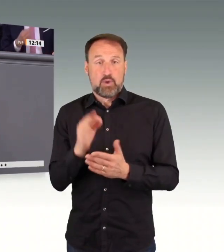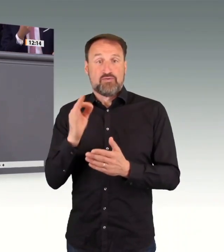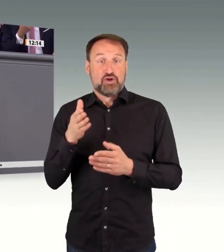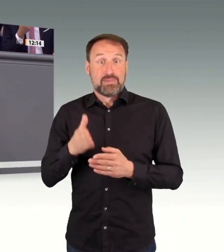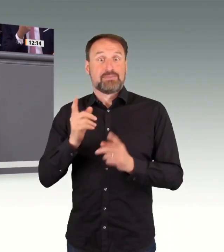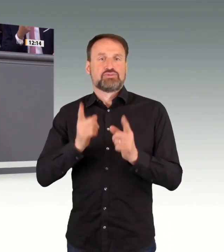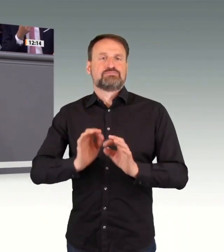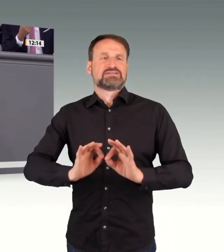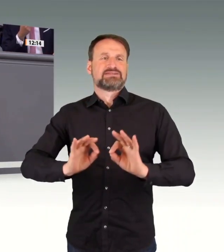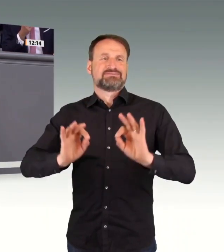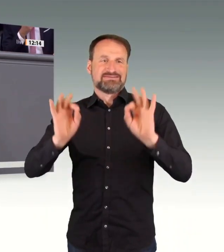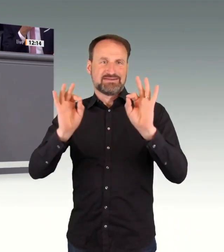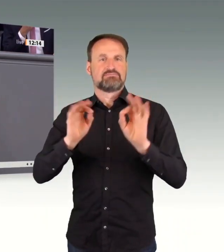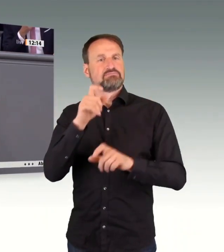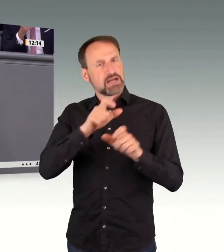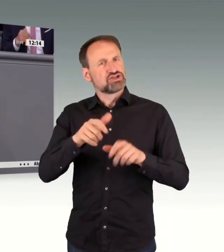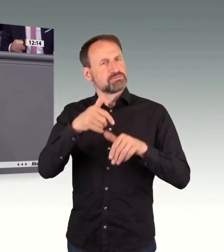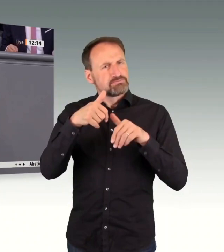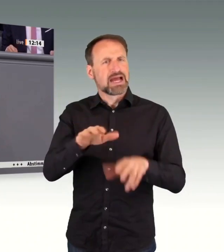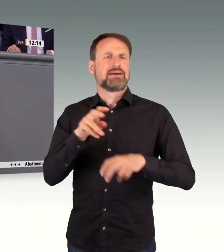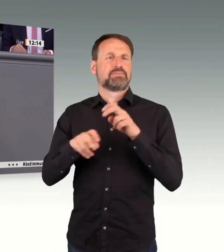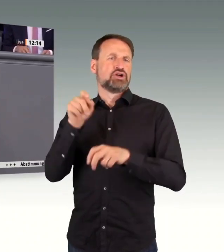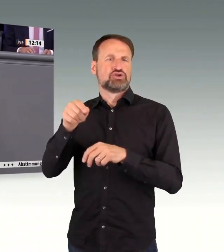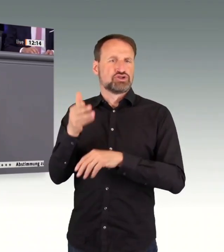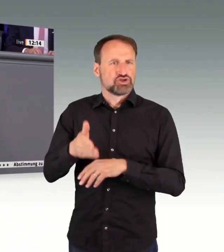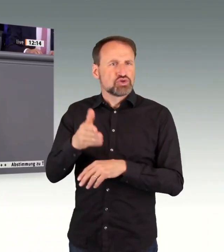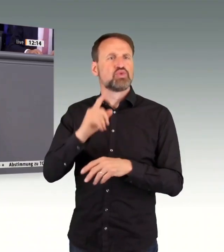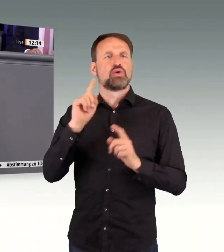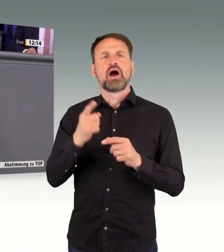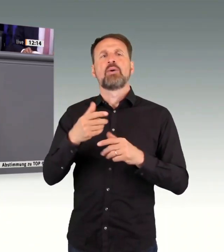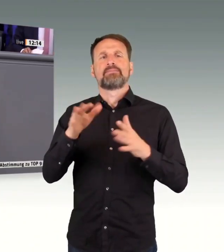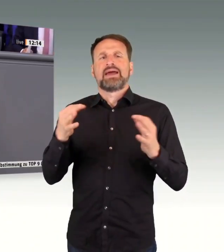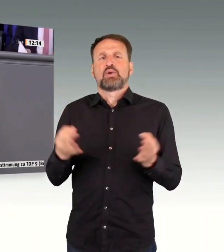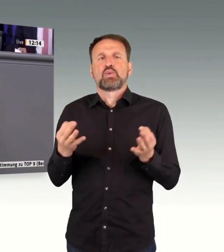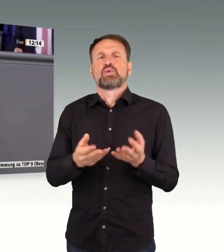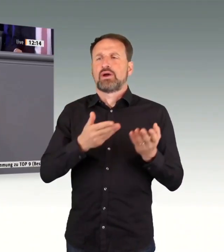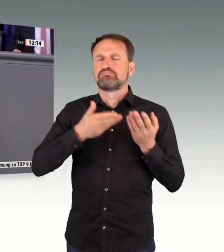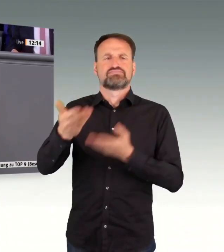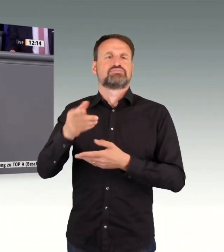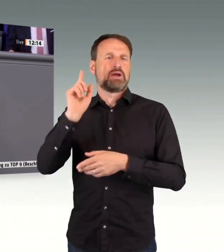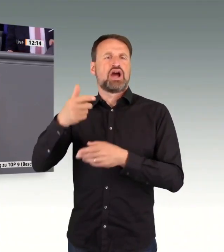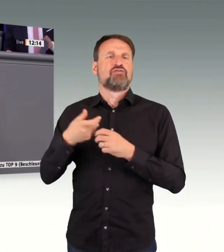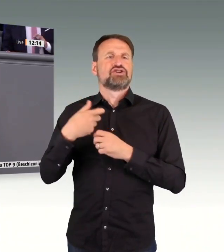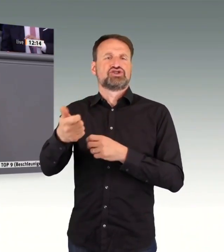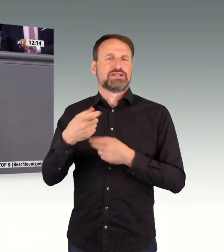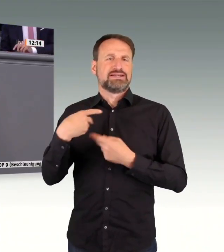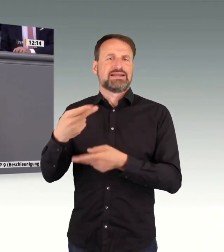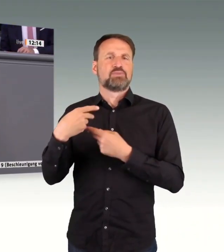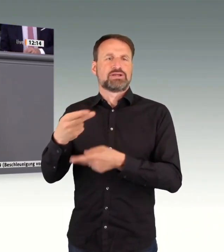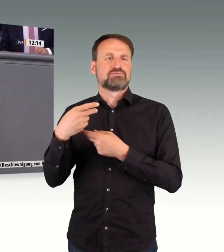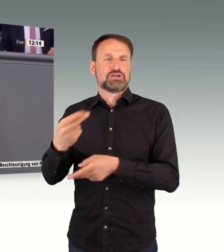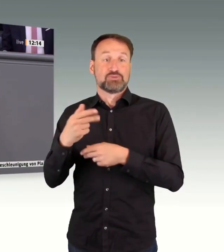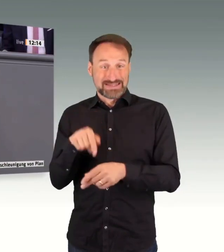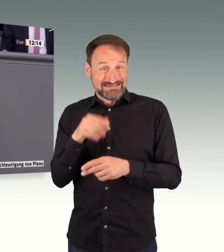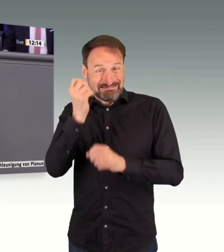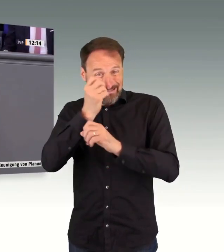Zulassungsverfahren, Vermeidung von Doppelprüfungen, standardisierte Planfeststellungen oder auch frühe Stichtagsregelungen, um nur einige Punkte